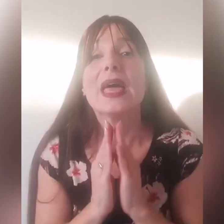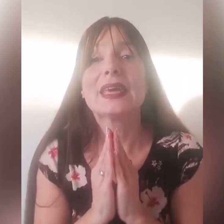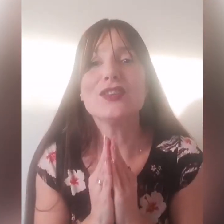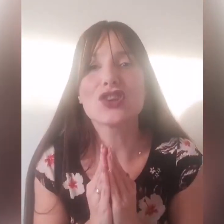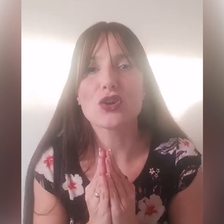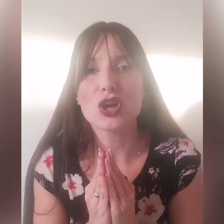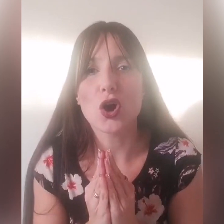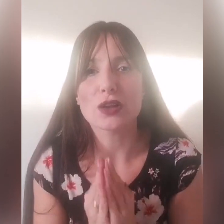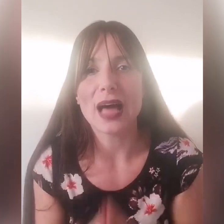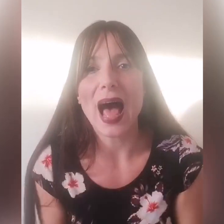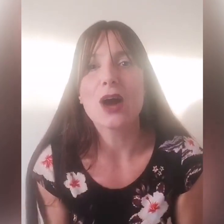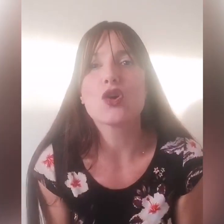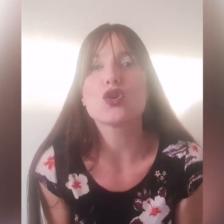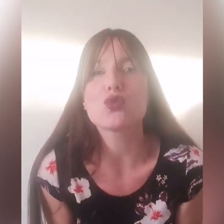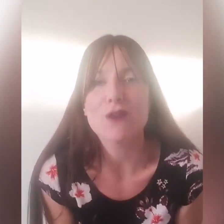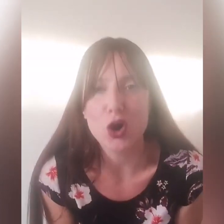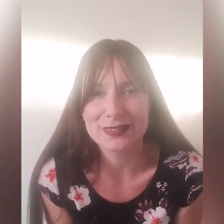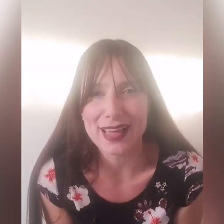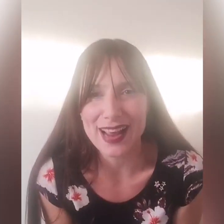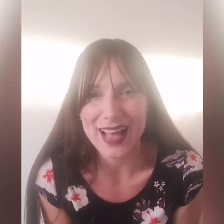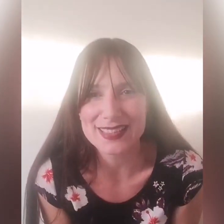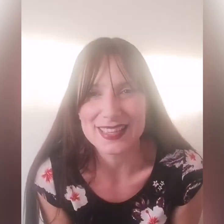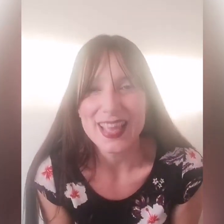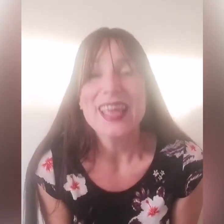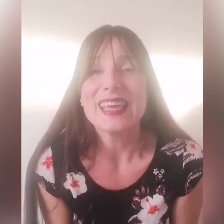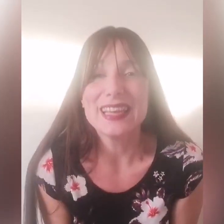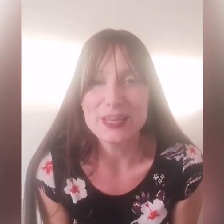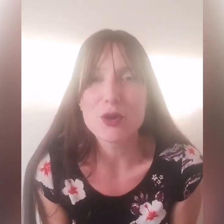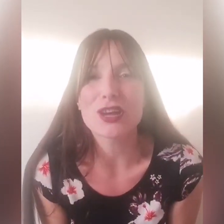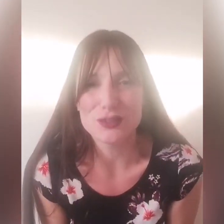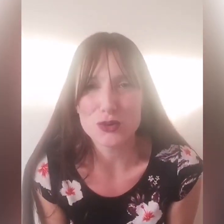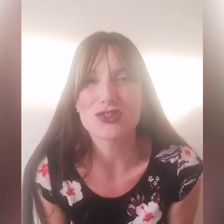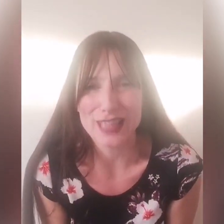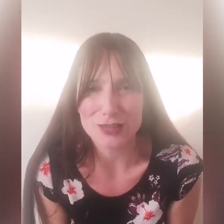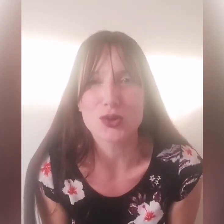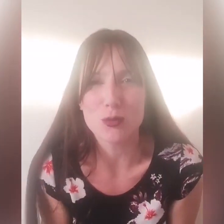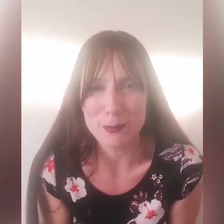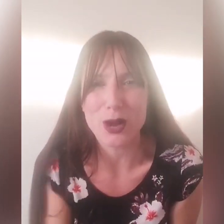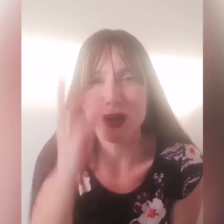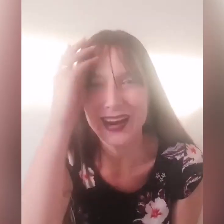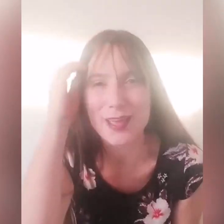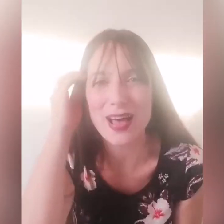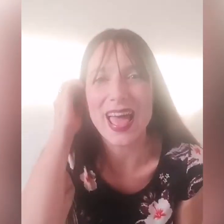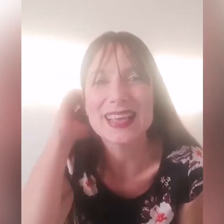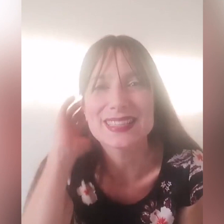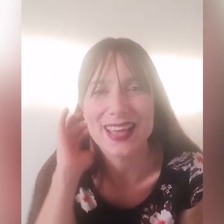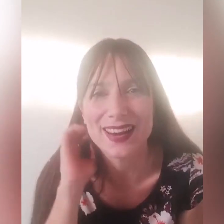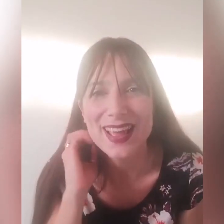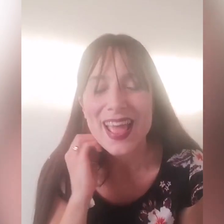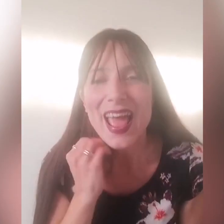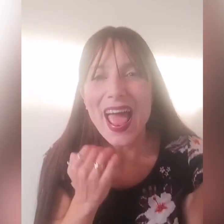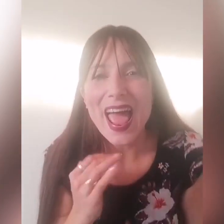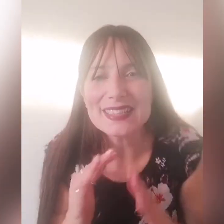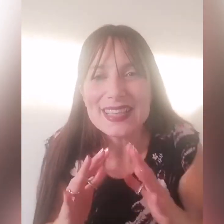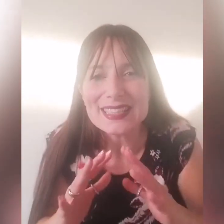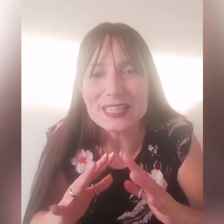chi ce lo ricorda? Ancora una volta ragazzi, il libro che Dio ci ha dato come parola rema, Esther, Esther si